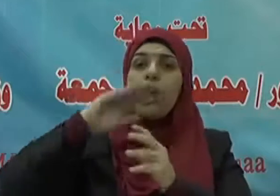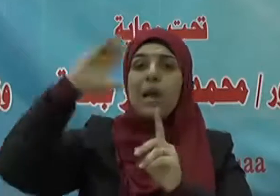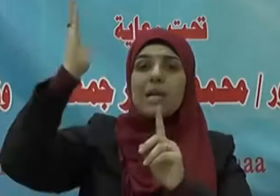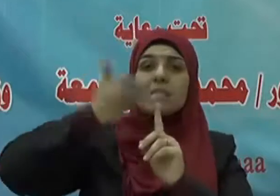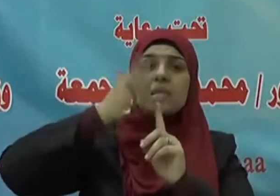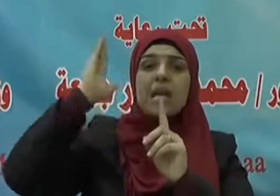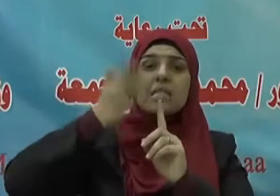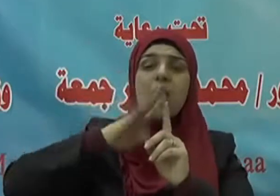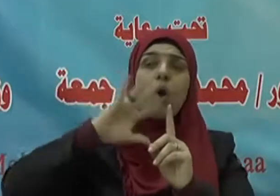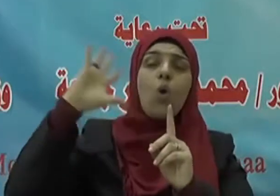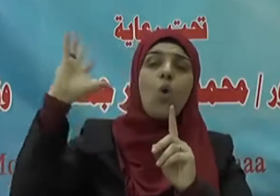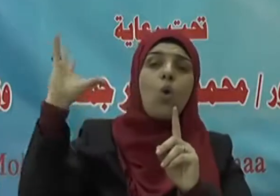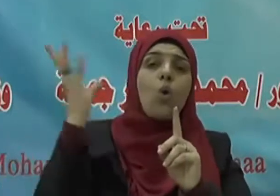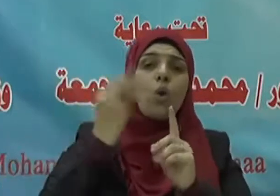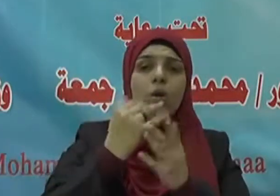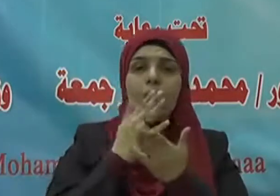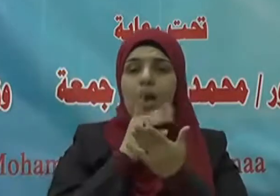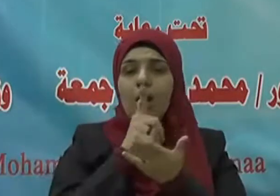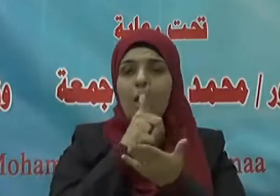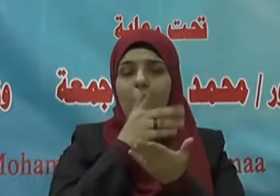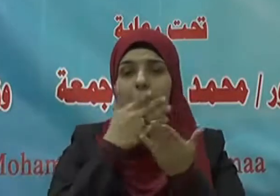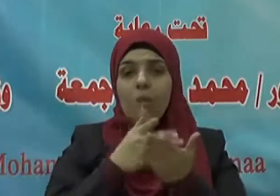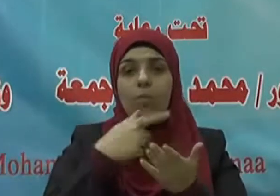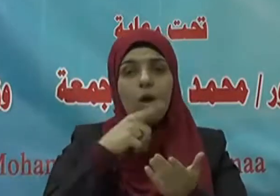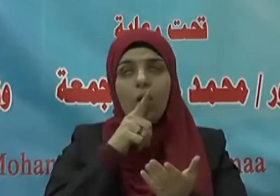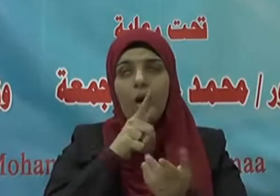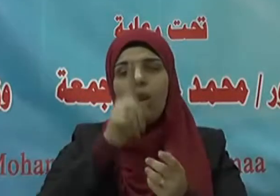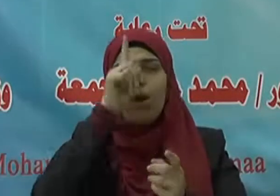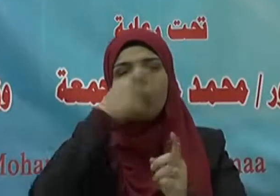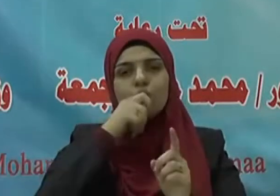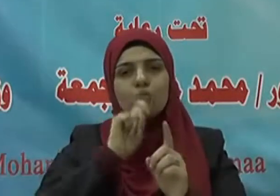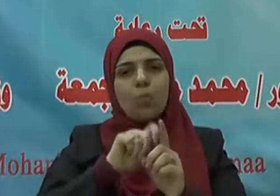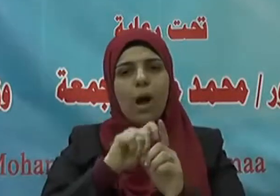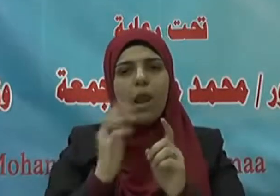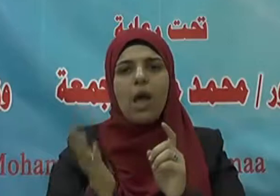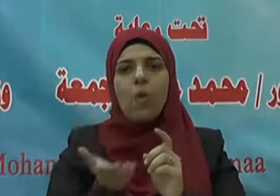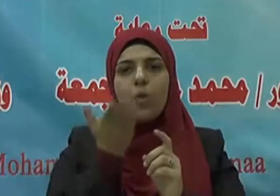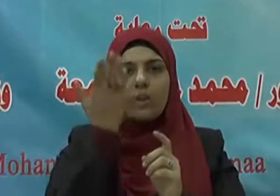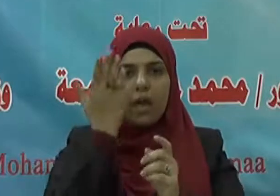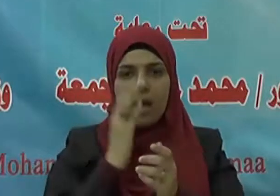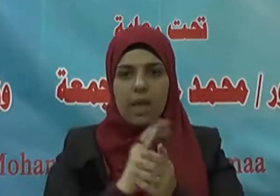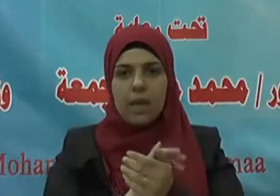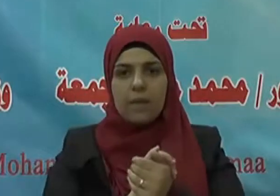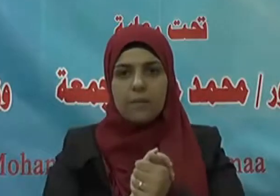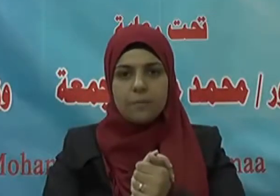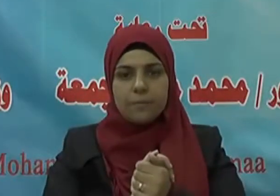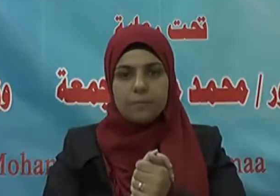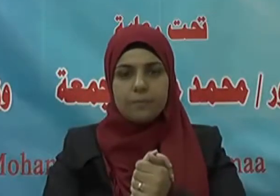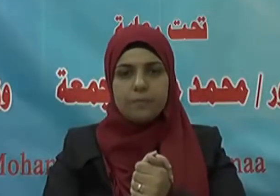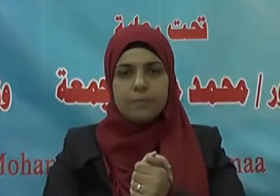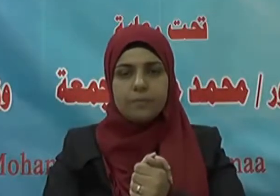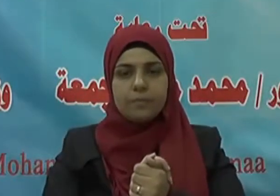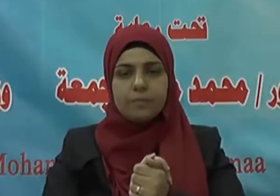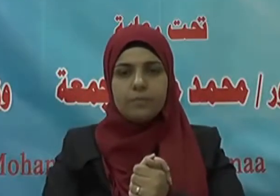الرسالات السابقة حيث يقول الحق سبحانه وتعالى